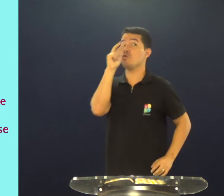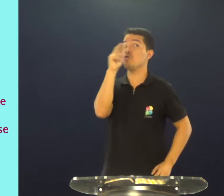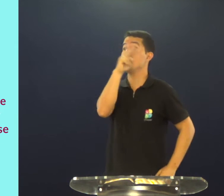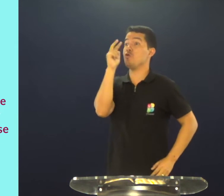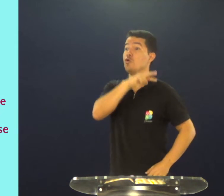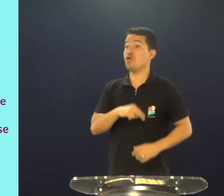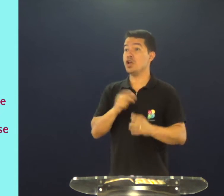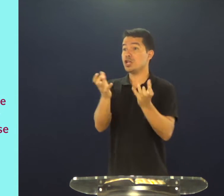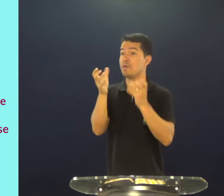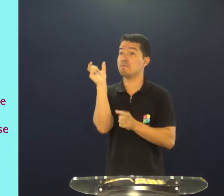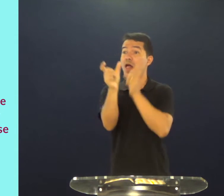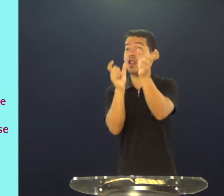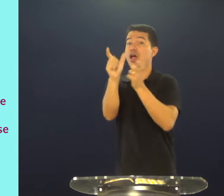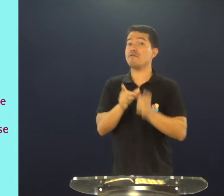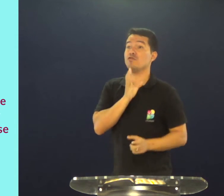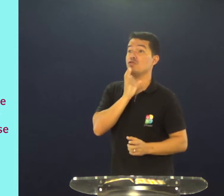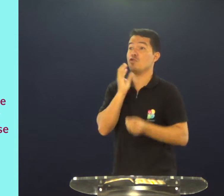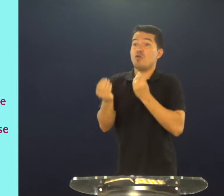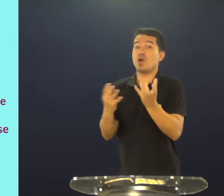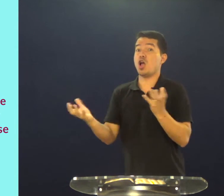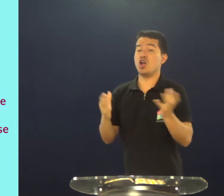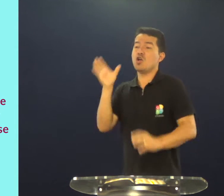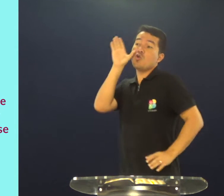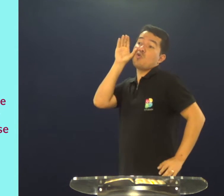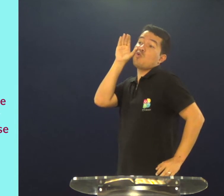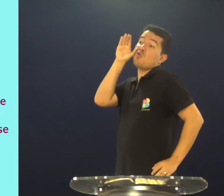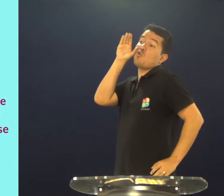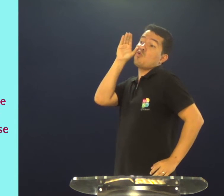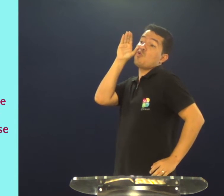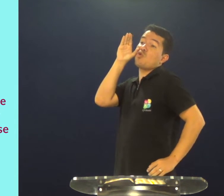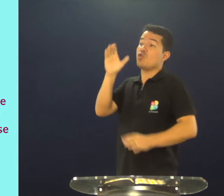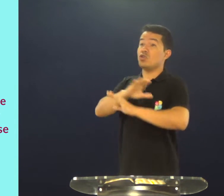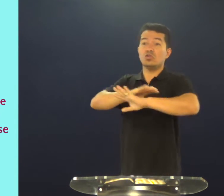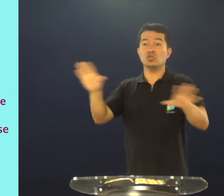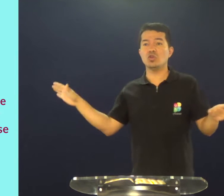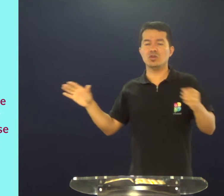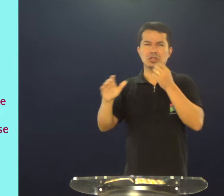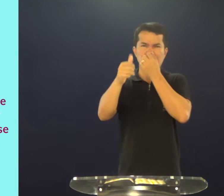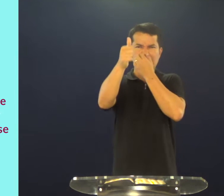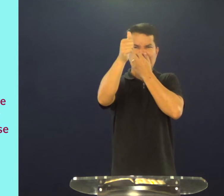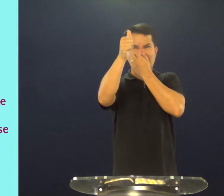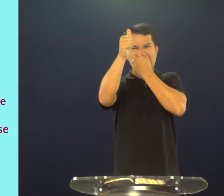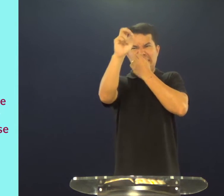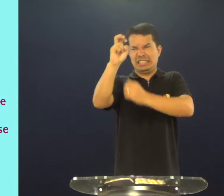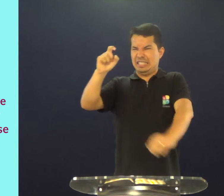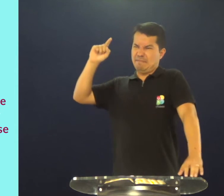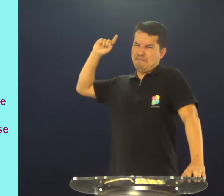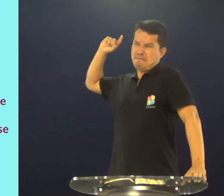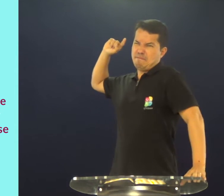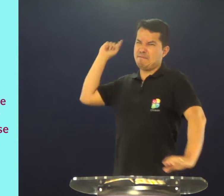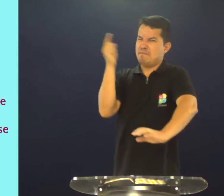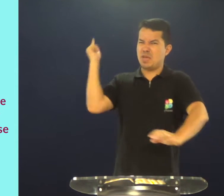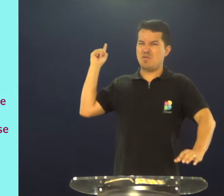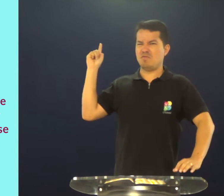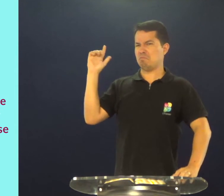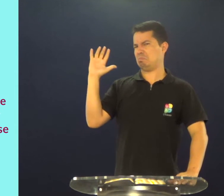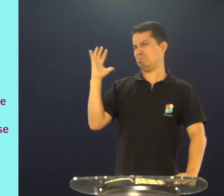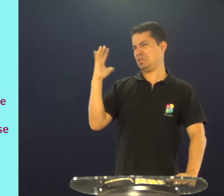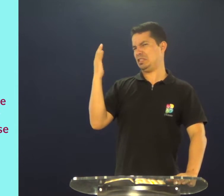que estava acontecendo, ver o milagre, ver, conhecer Jesus, eram pessoas que estavam curiosas, por volta de 15